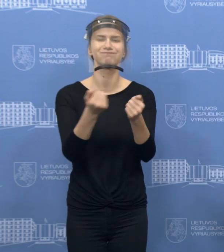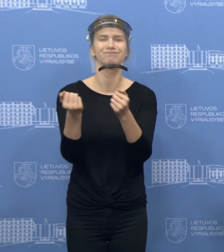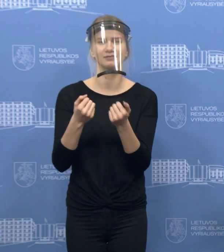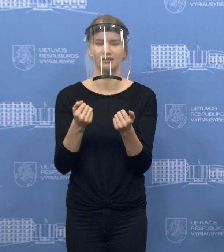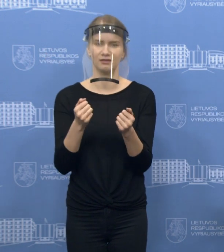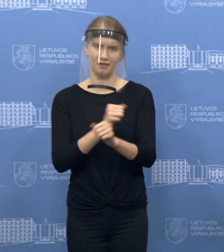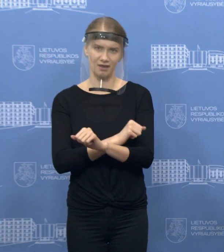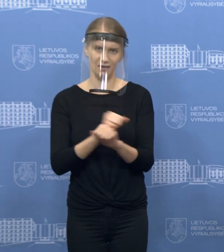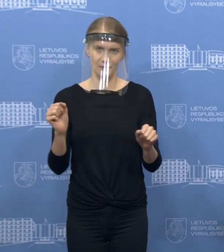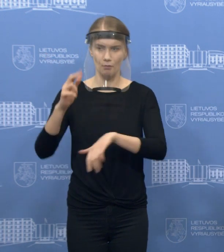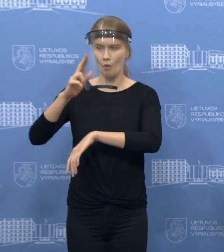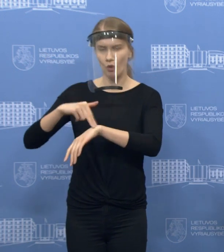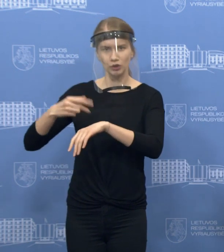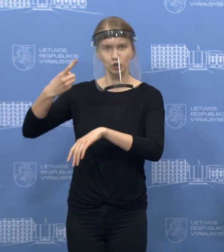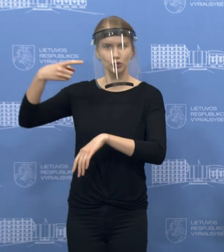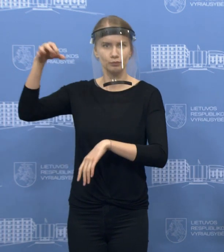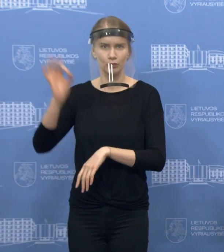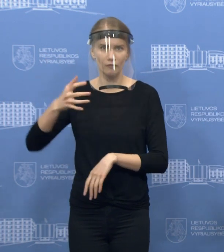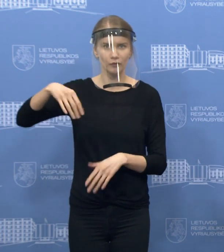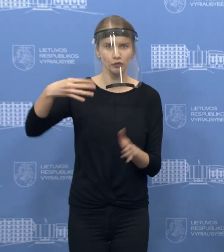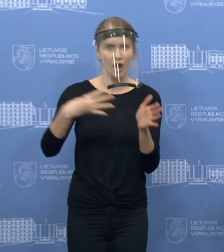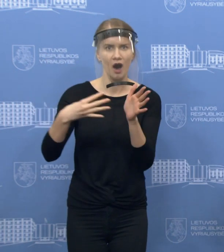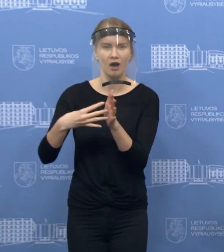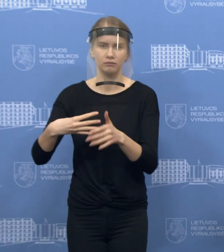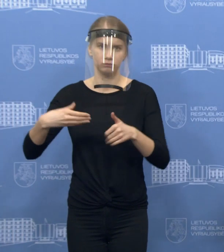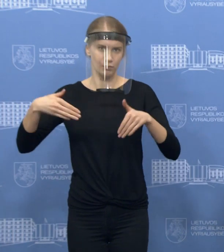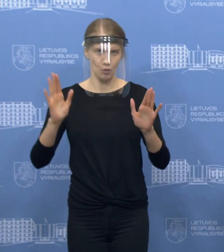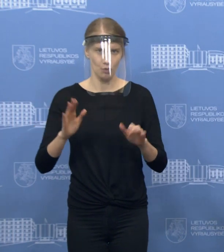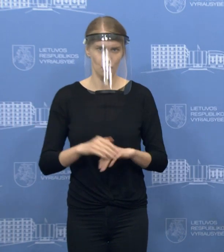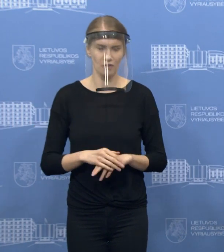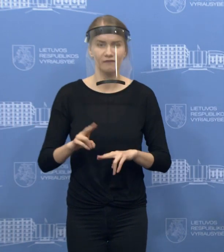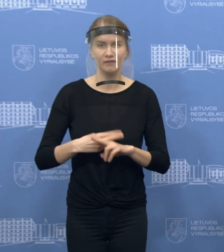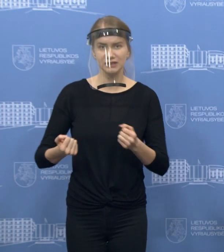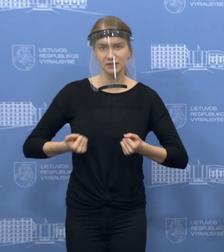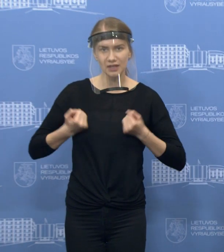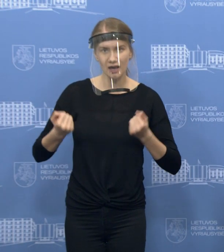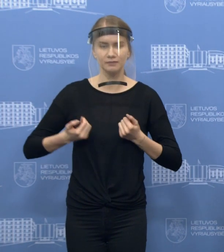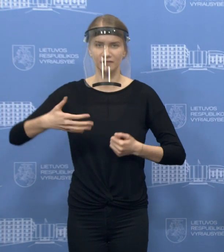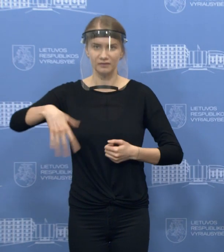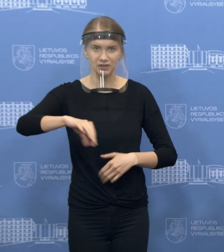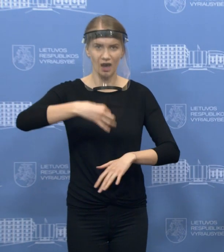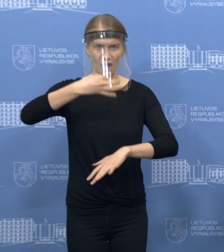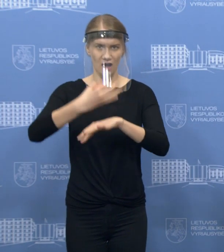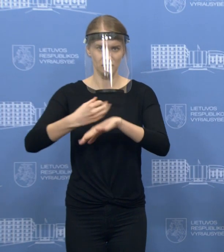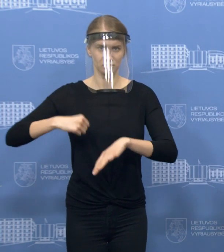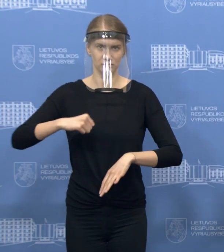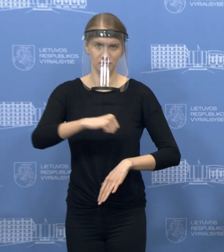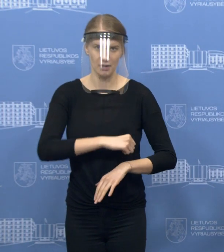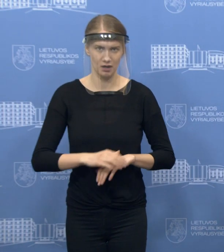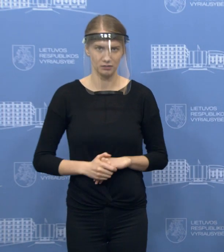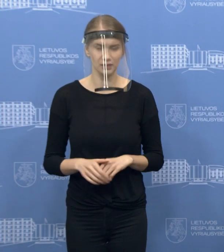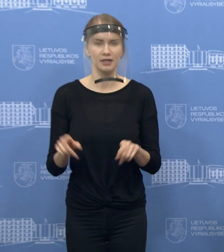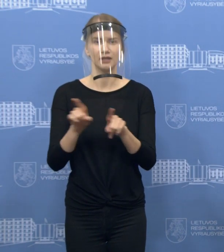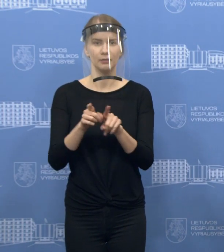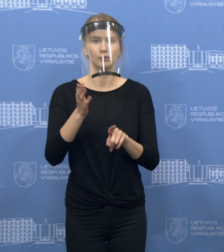kontrolės, tai ir neįmanoma, tai bus darma pasirinktinai, pasirinktinais būdais, tiek fiziškai organizuojant, taip vadinamus kontrolės